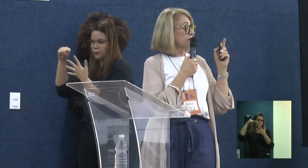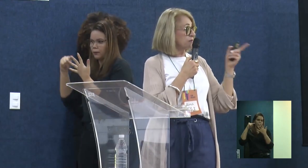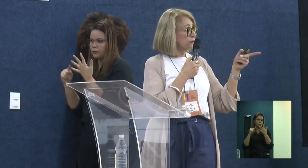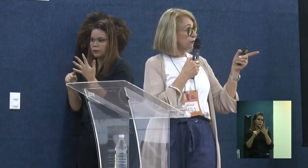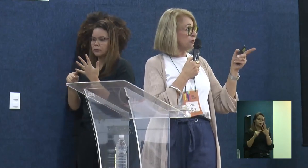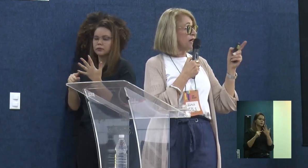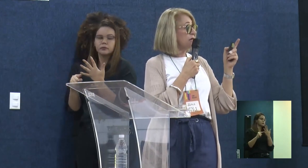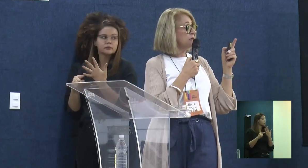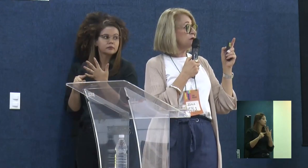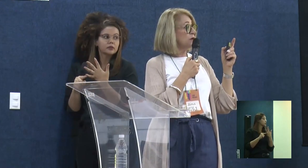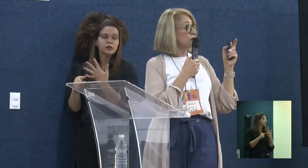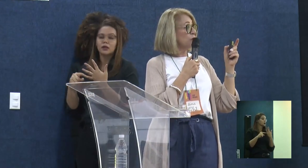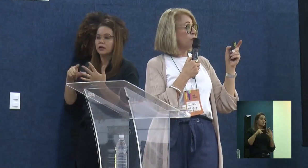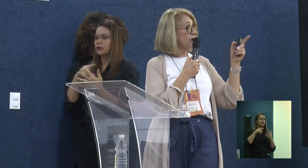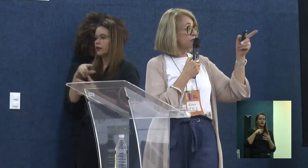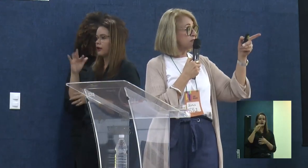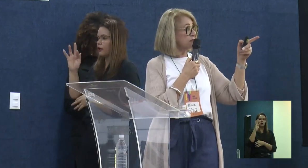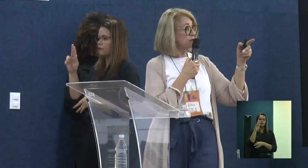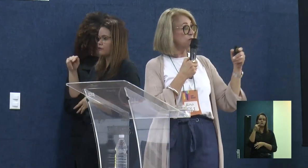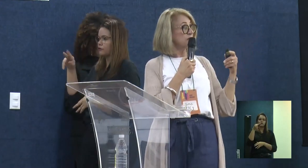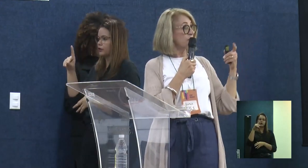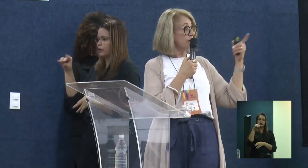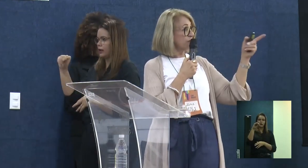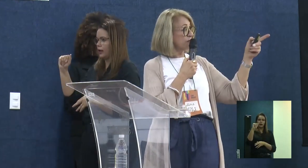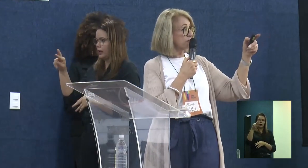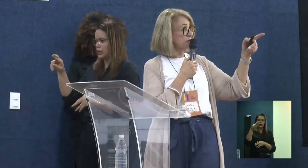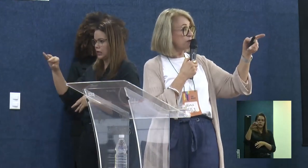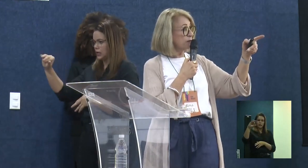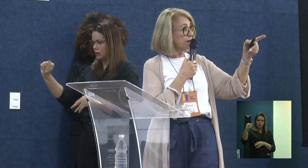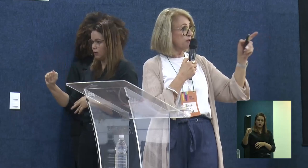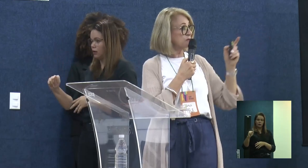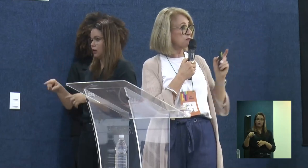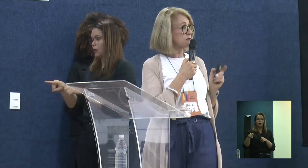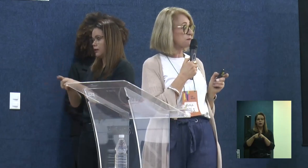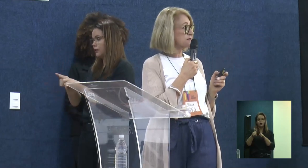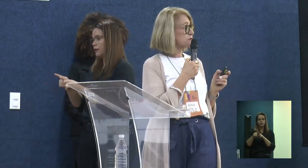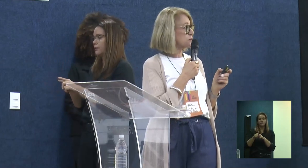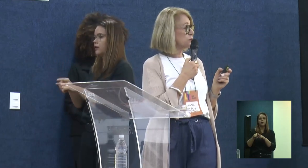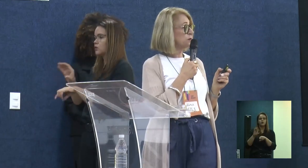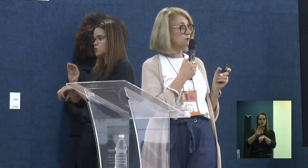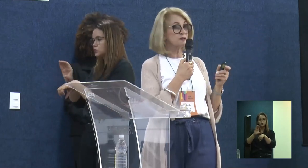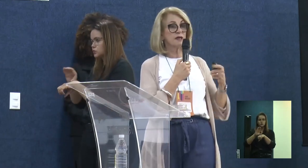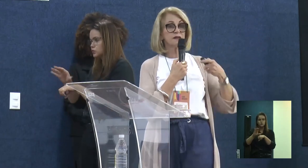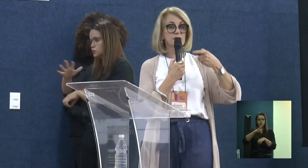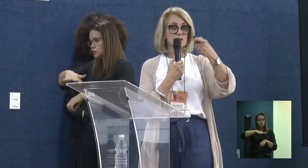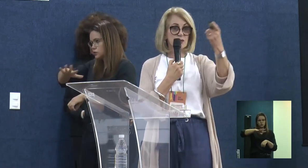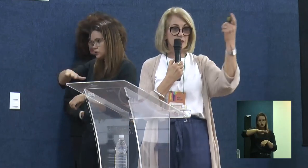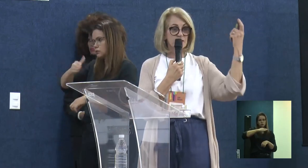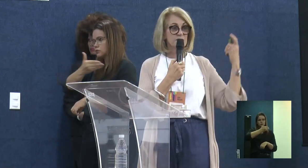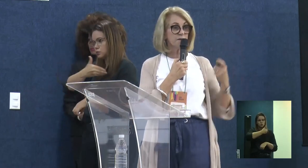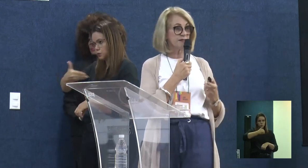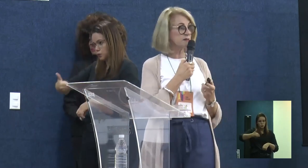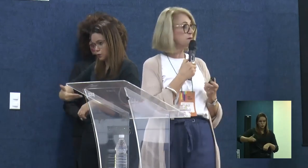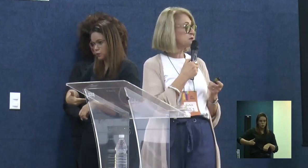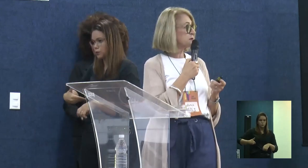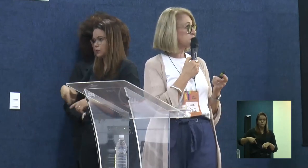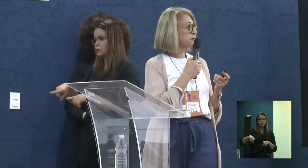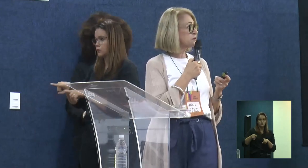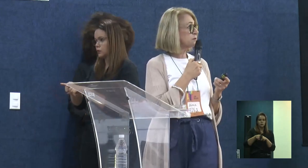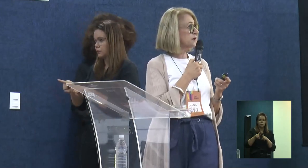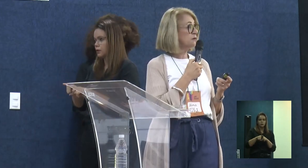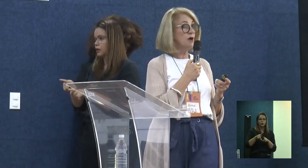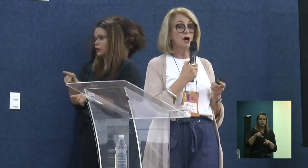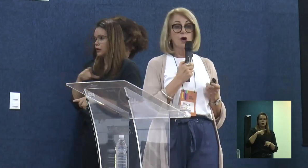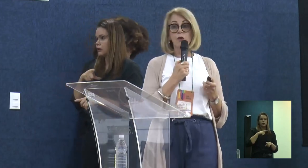questão fundiária, com a questão da qualificação, equipamentos e espaços públicos, dentro de uma visão mais